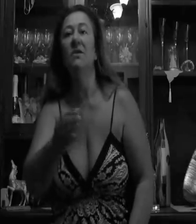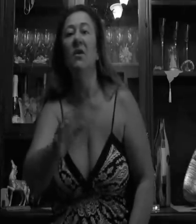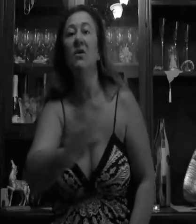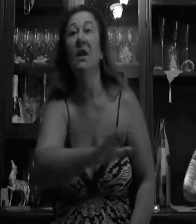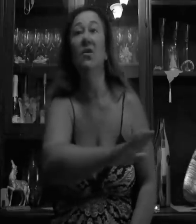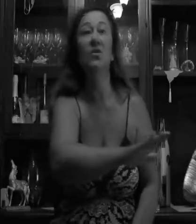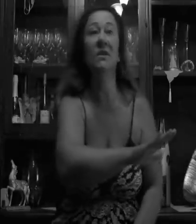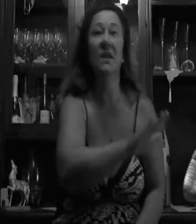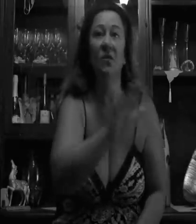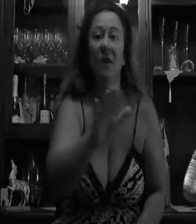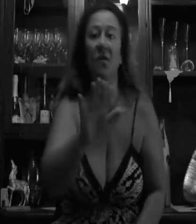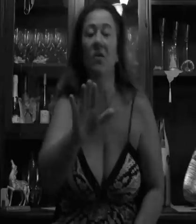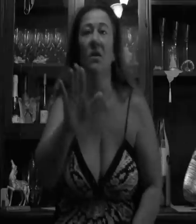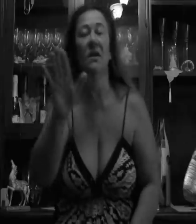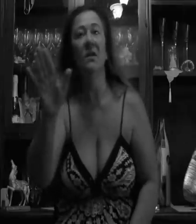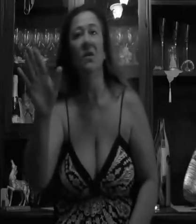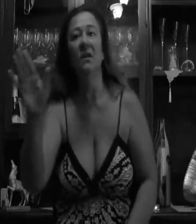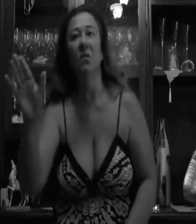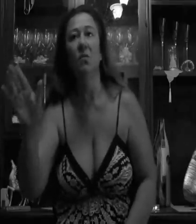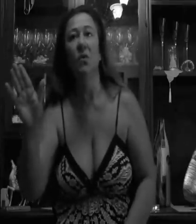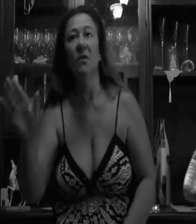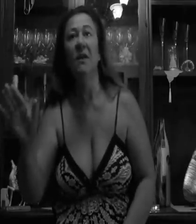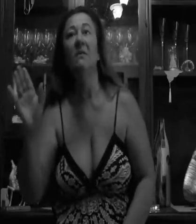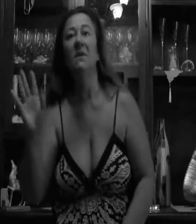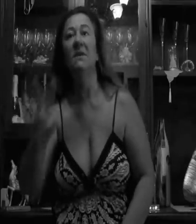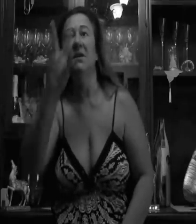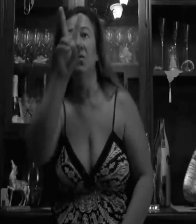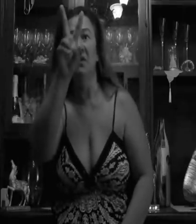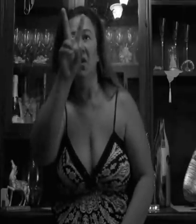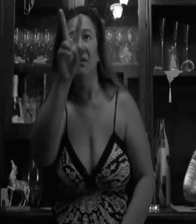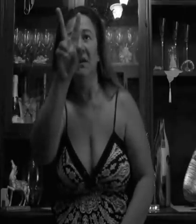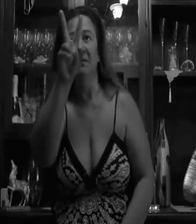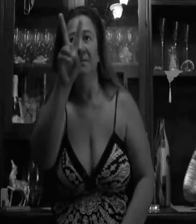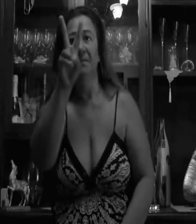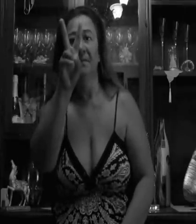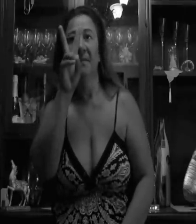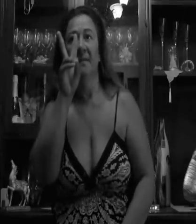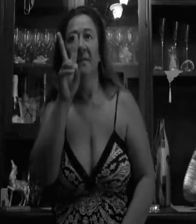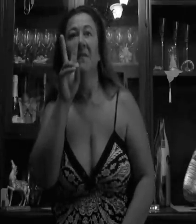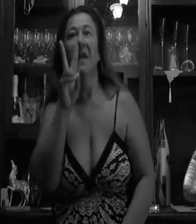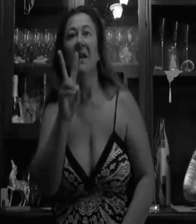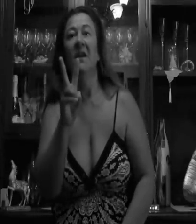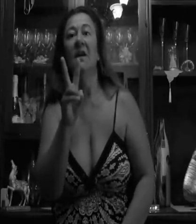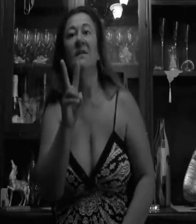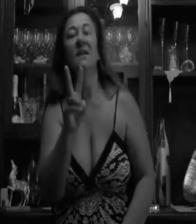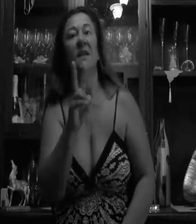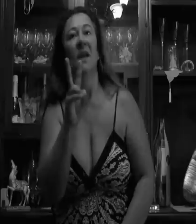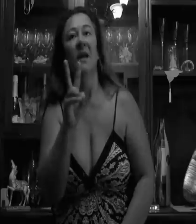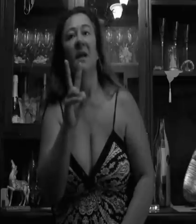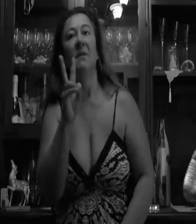nostra cosa che non ci è stata fatta, perché noi dagli incontri abbiamo avuto con Terna a Messina due volte, Terna è stata chiara, la